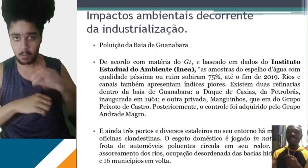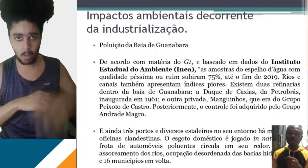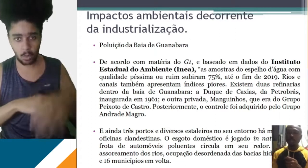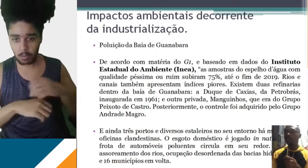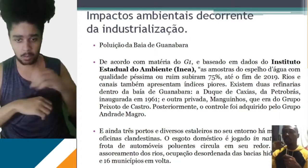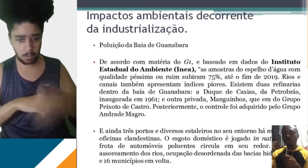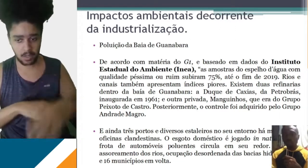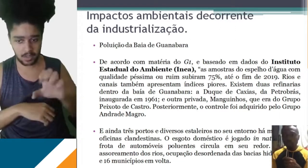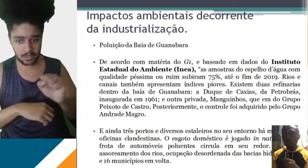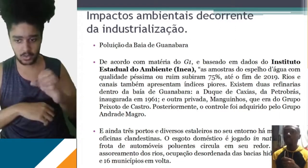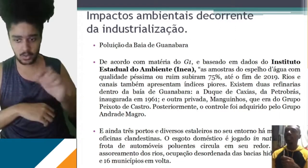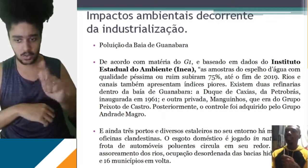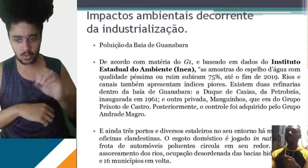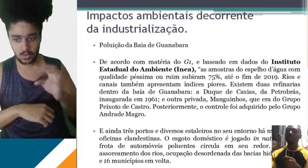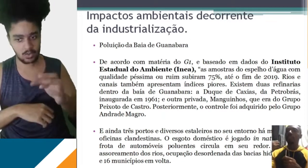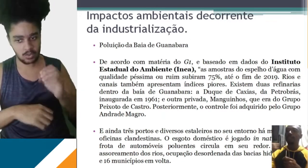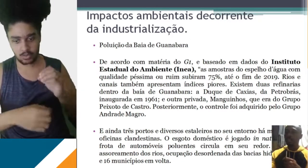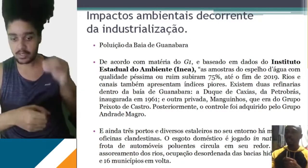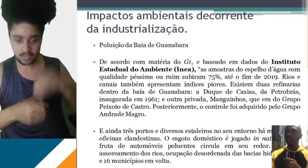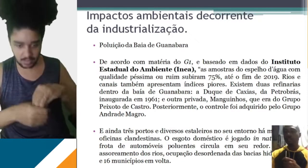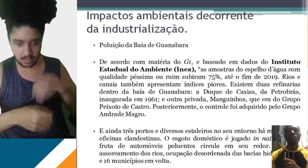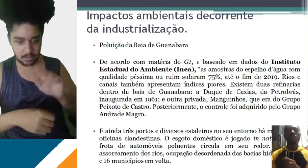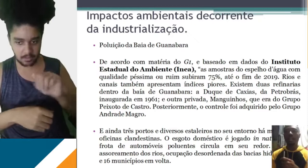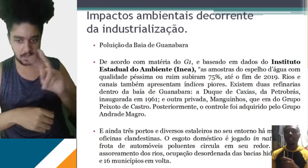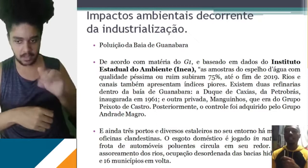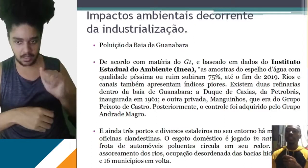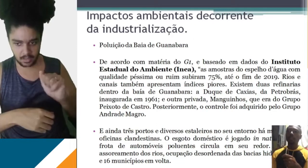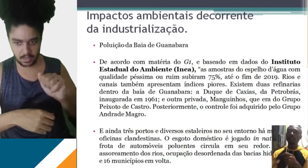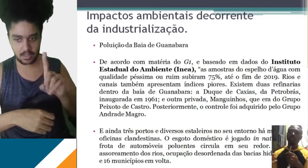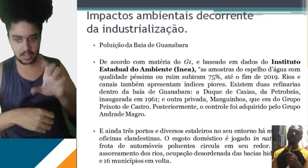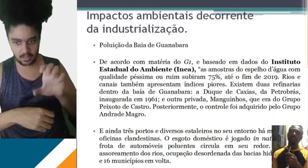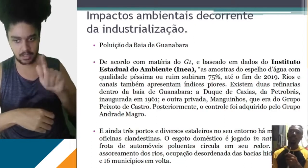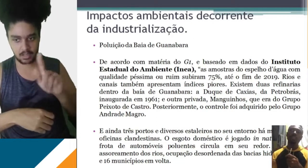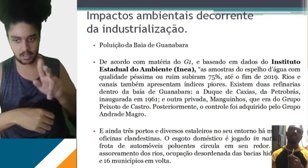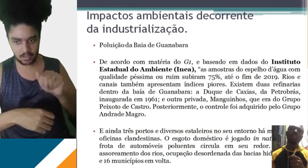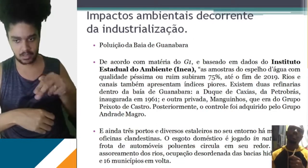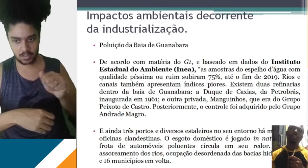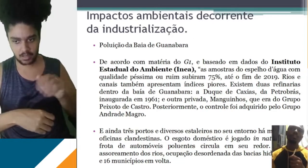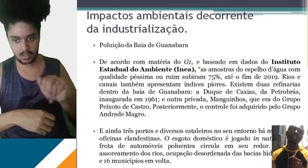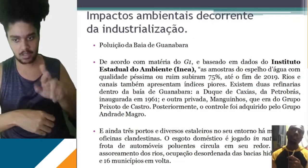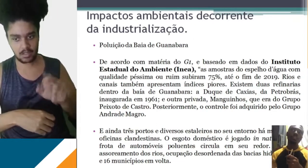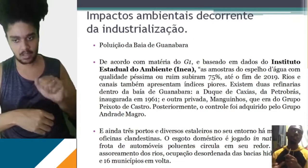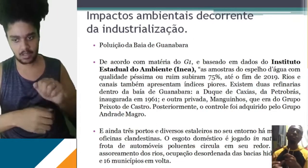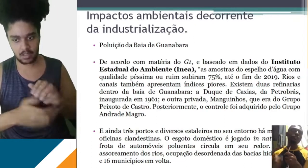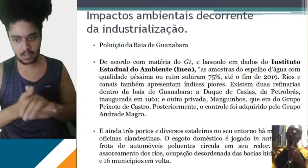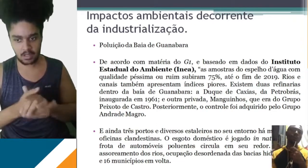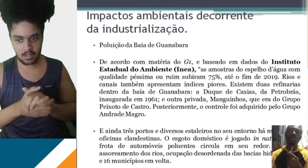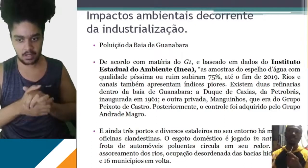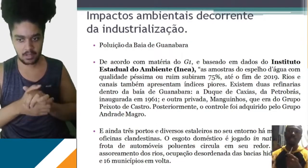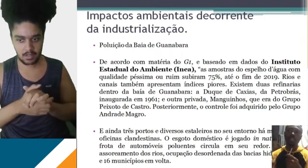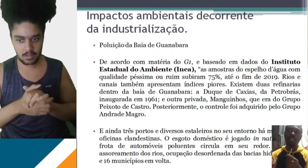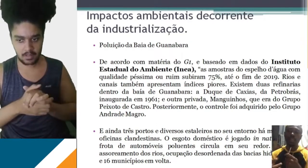esgoto in natura, ou seja, esgoto puro, né? Dentro da Bahia de Guanabara. Então esse processo de industrialização no estado brasileiro não